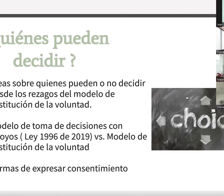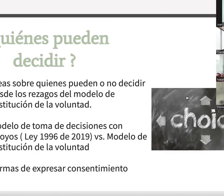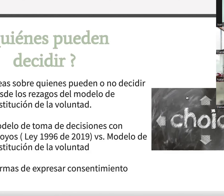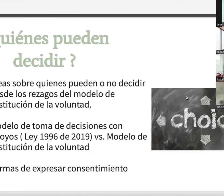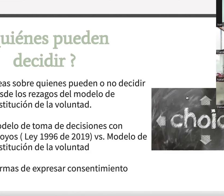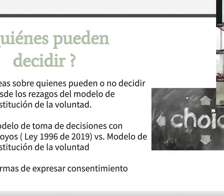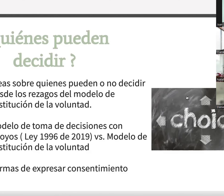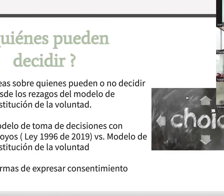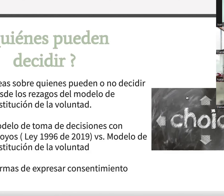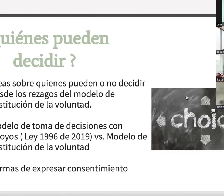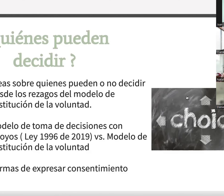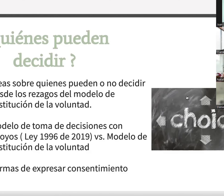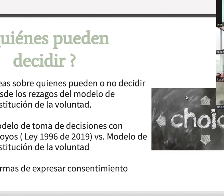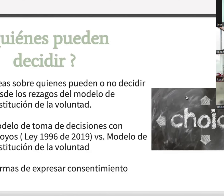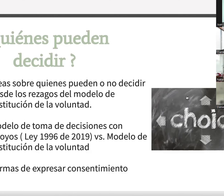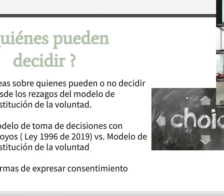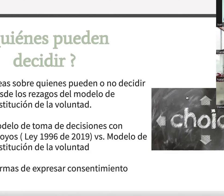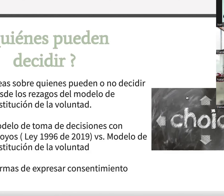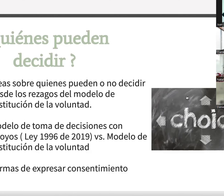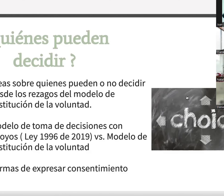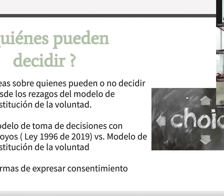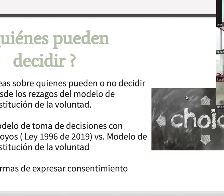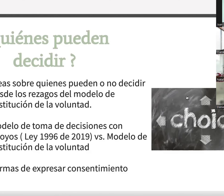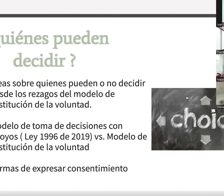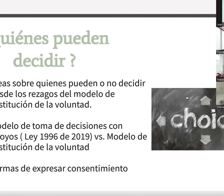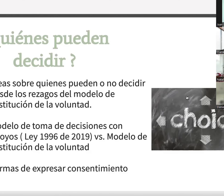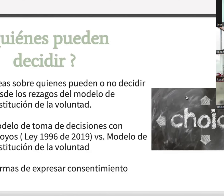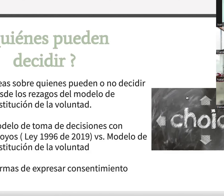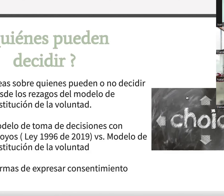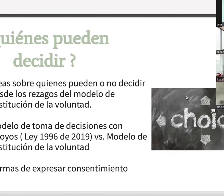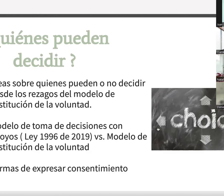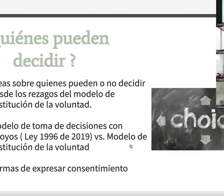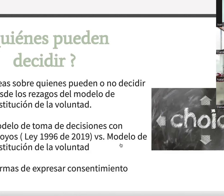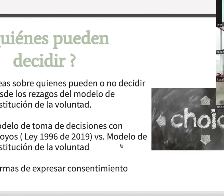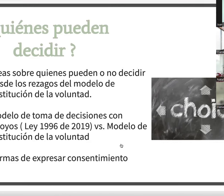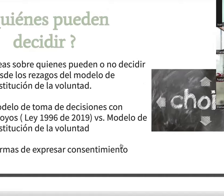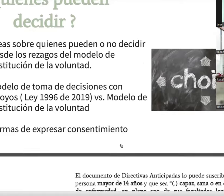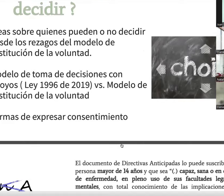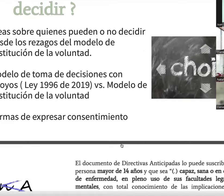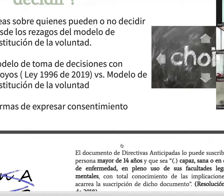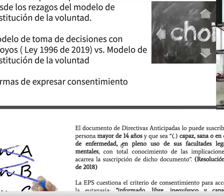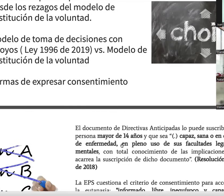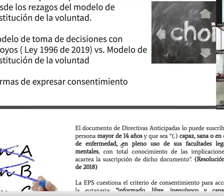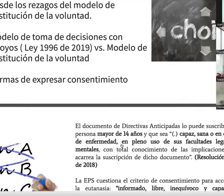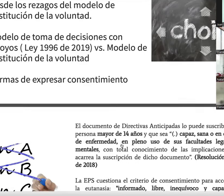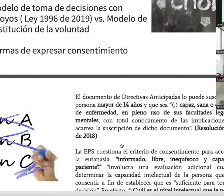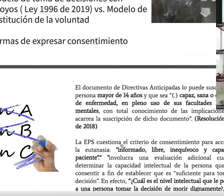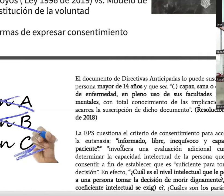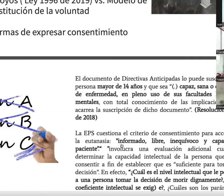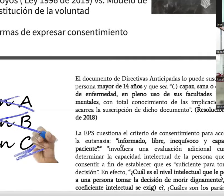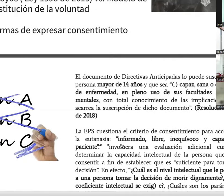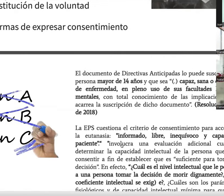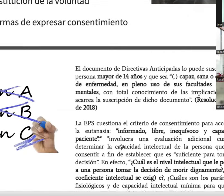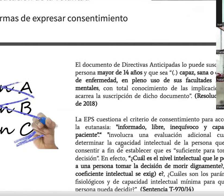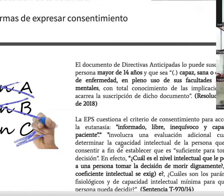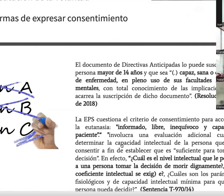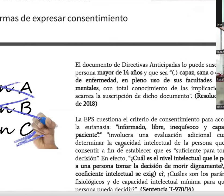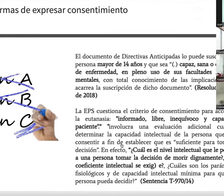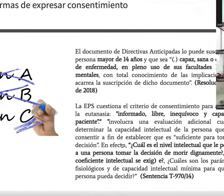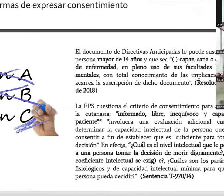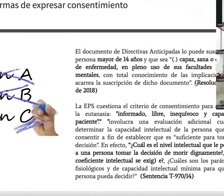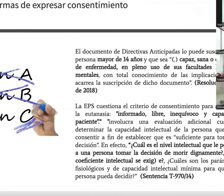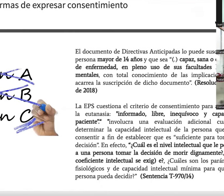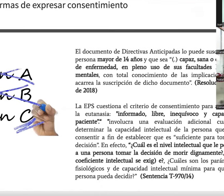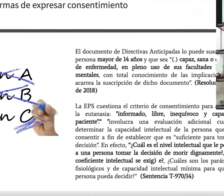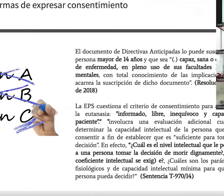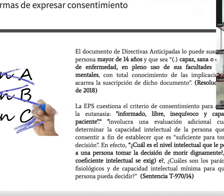modelo de la sustitución de la voluntad o del paternalismo médico con las personas con discapacidad entonces vamos a ver por